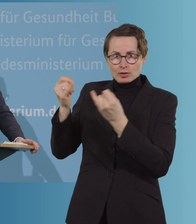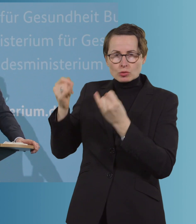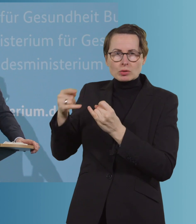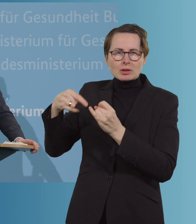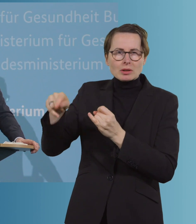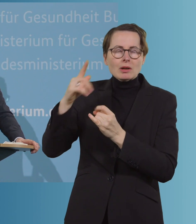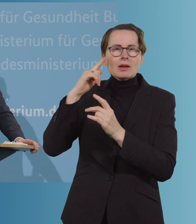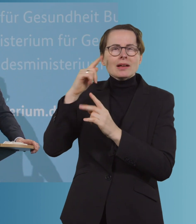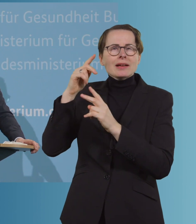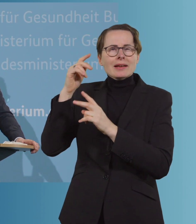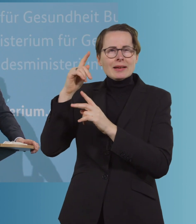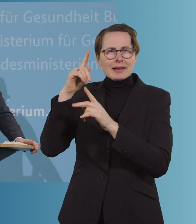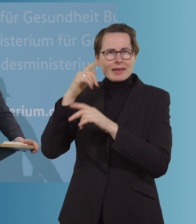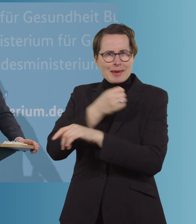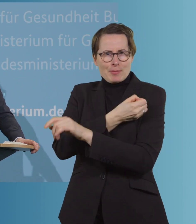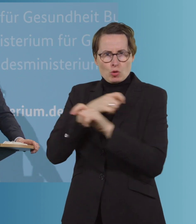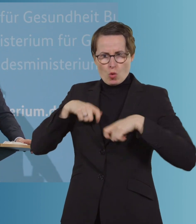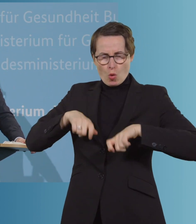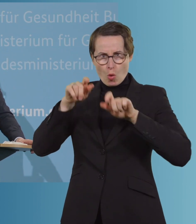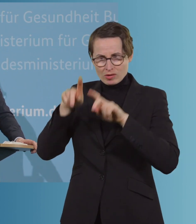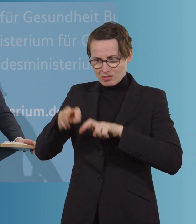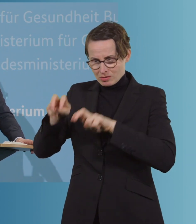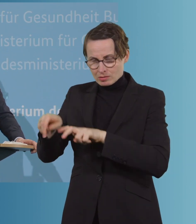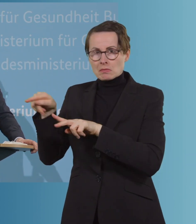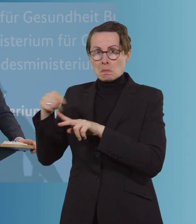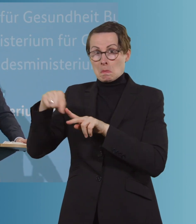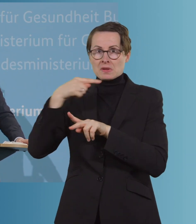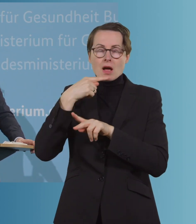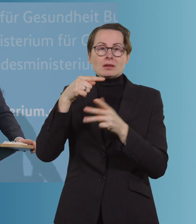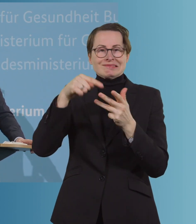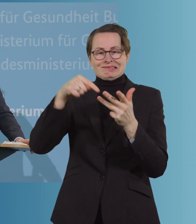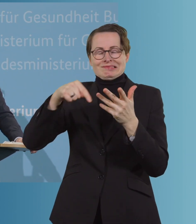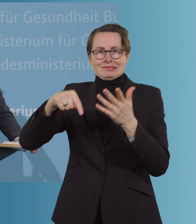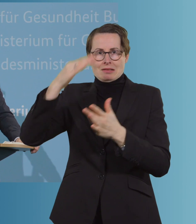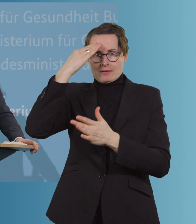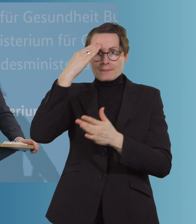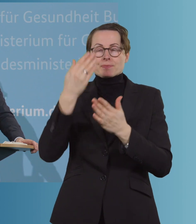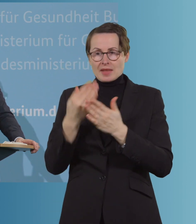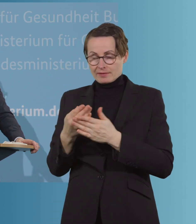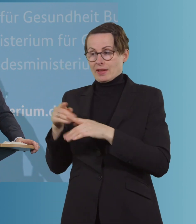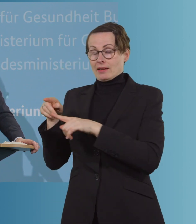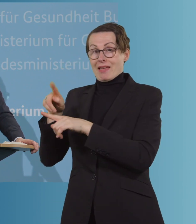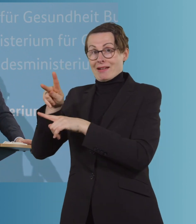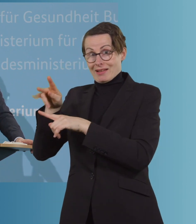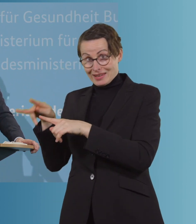ich, wie gesagt, auch in Zusammenarbeit mit den niedersächsischen Kollegen des Robert-Koch-Instituts federführend gebeten, auch dort nochmal vor Ort